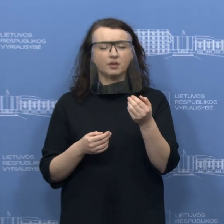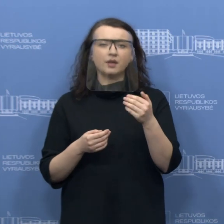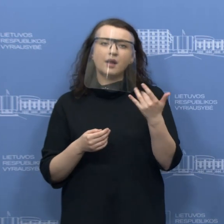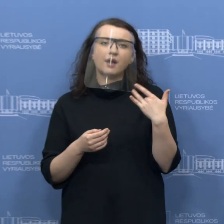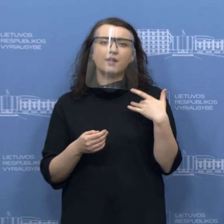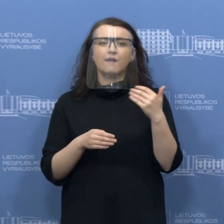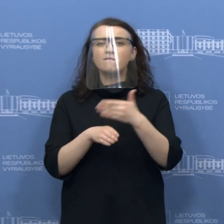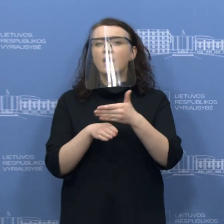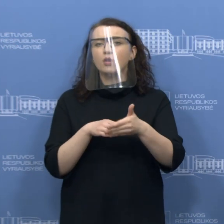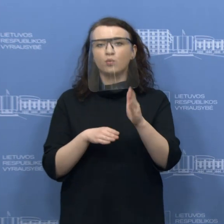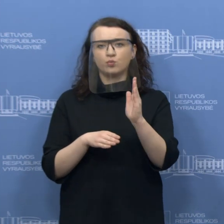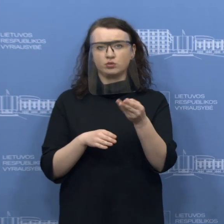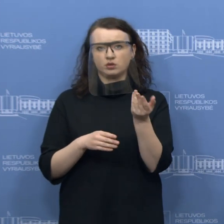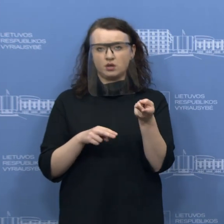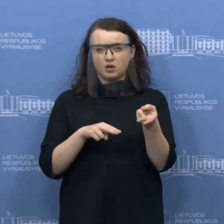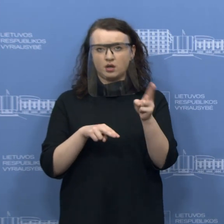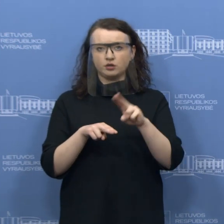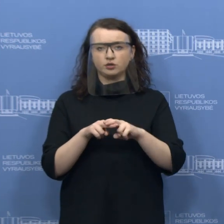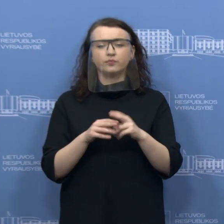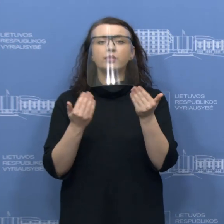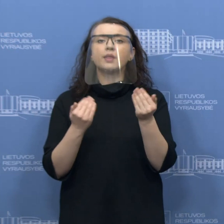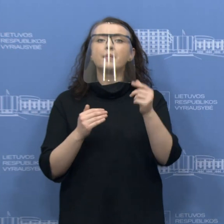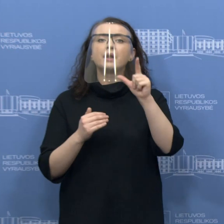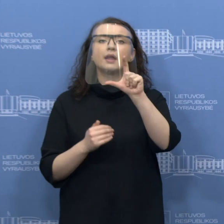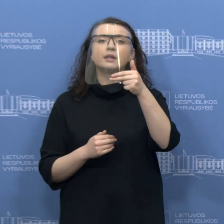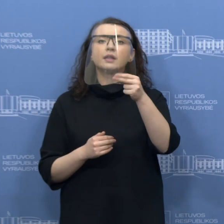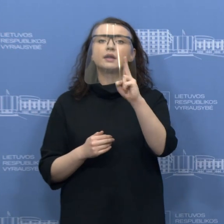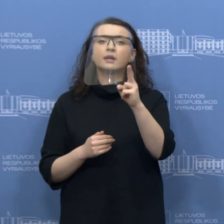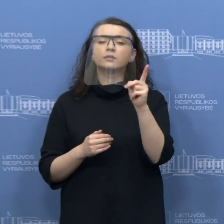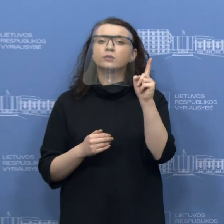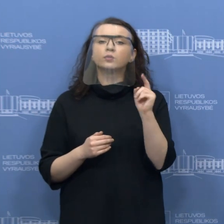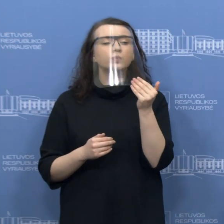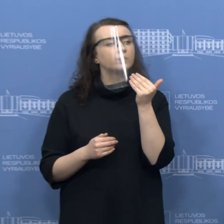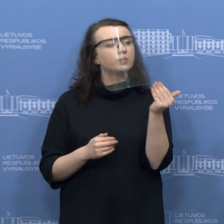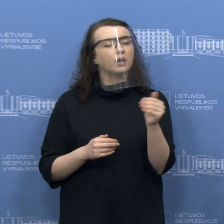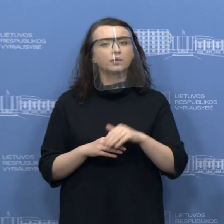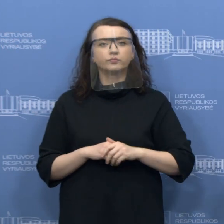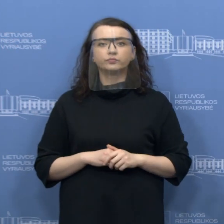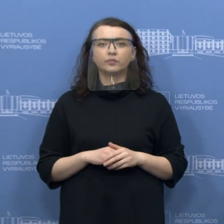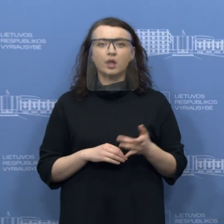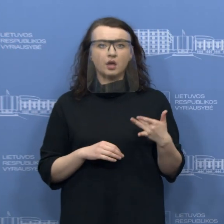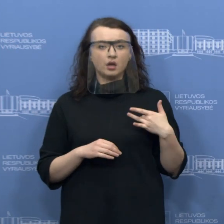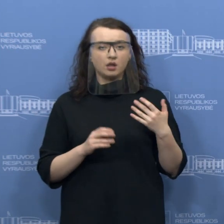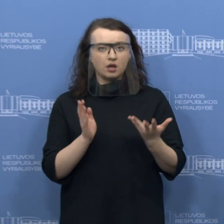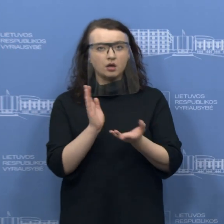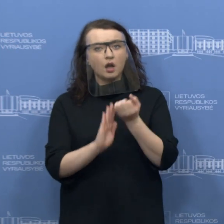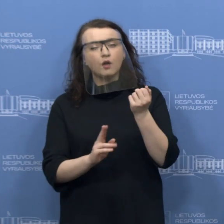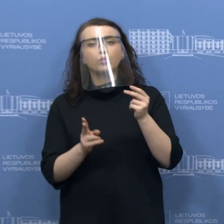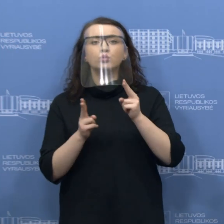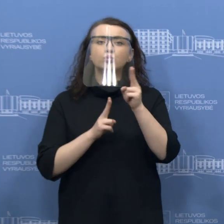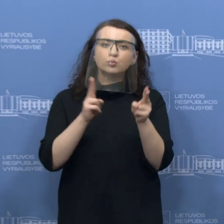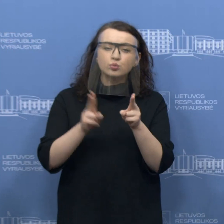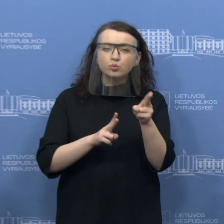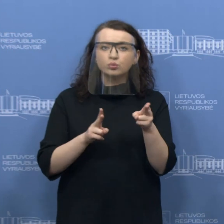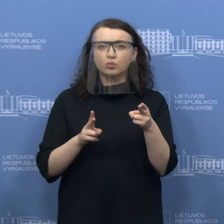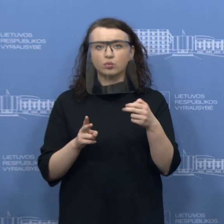vėliau. Dabar klausia Elanka. Gedai, prašau. Gal esate sulaukęs skundų, o galbūt jau ir